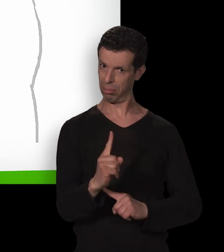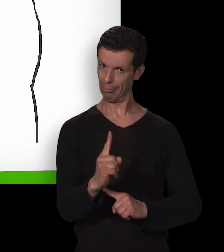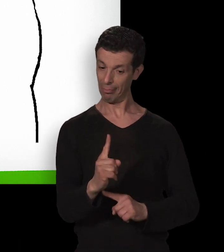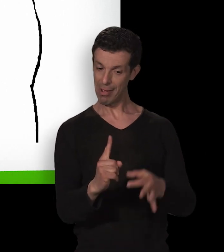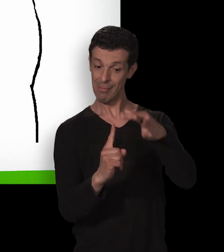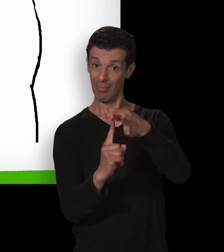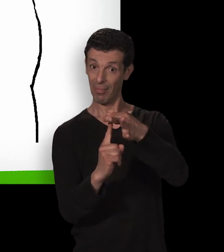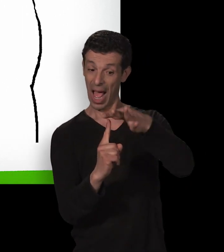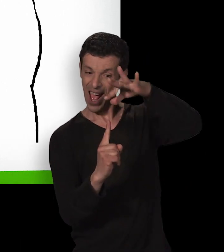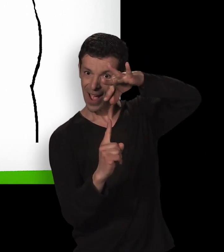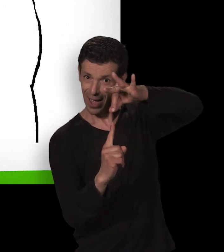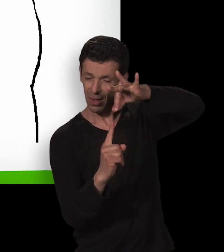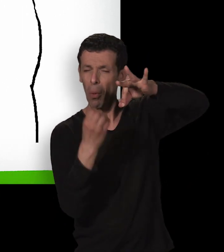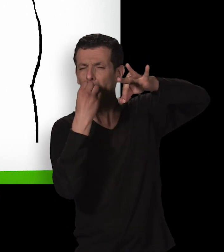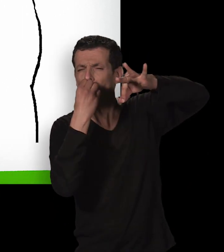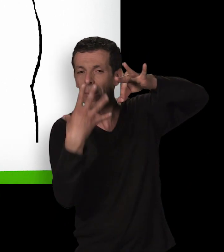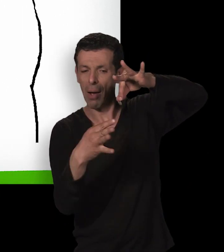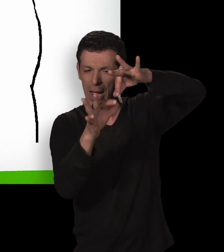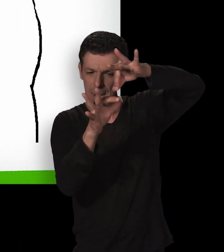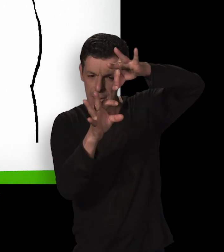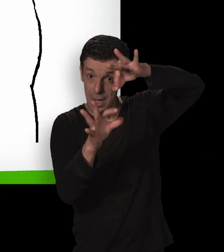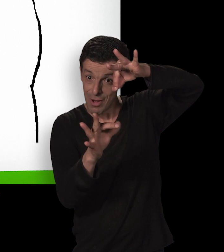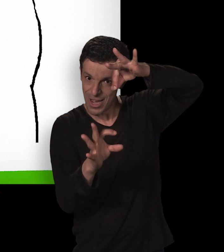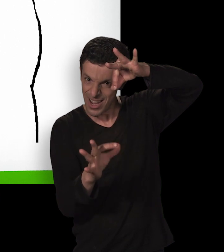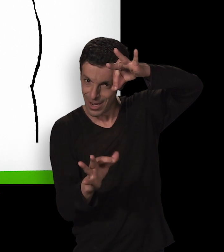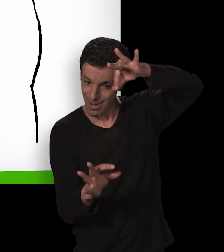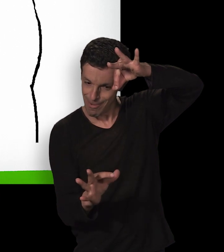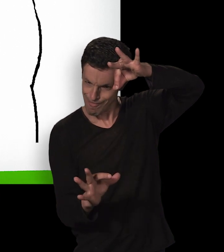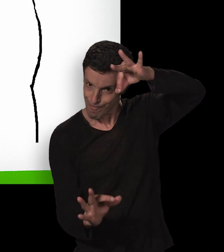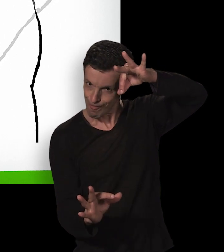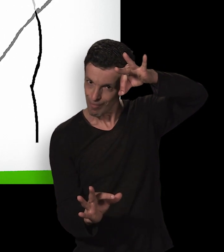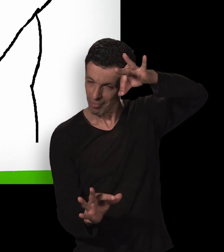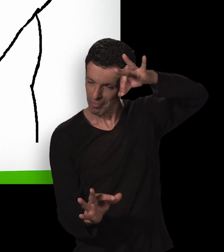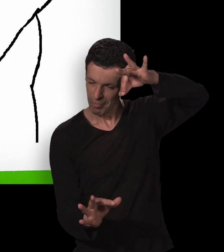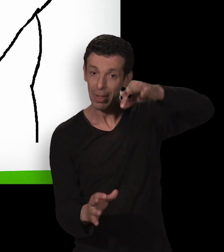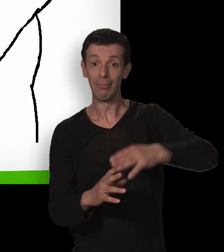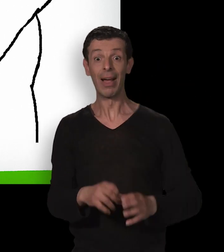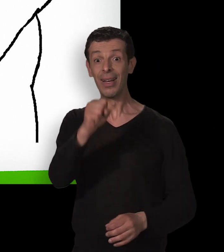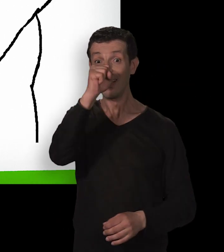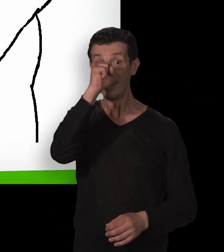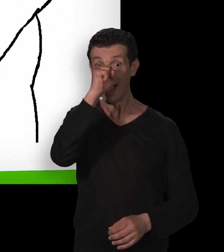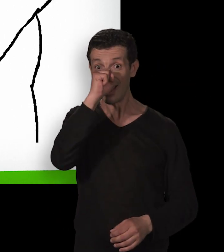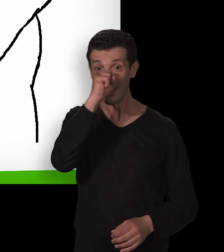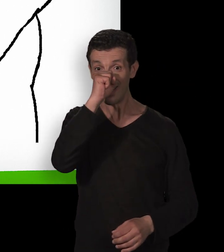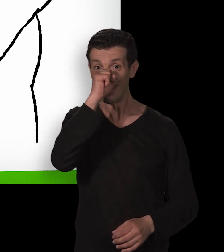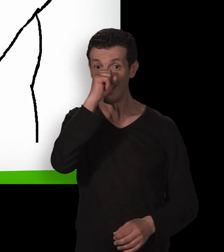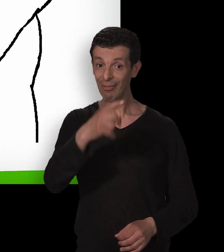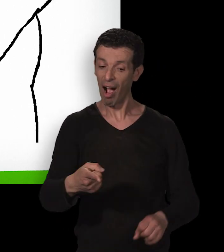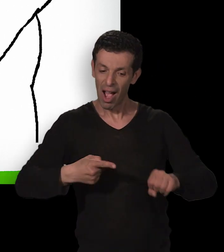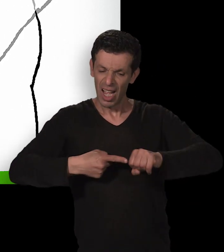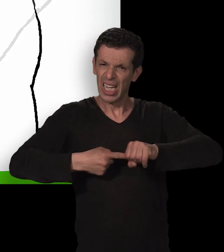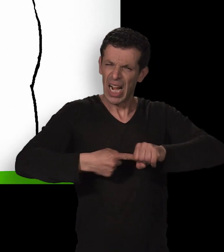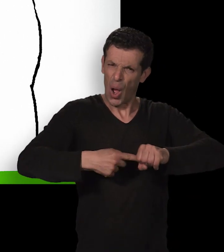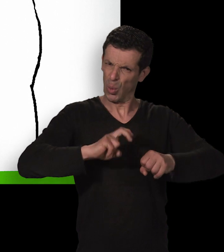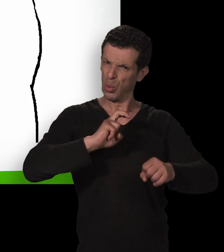sur le sexe en érection. Pincez ensuite le bout du préservatif d'une main et déroulez-le complètement avec l'autre main.